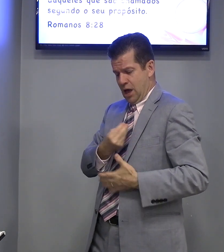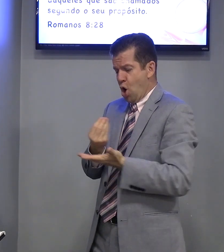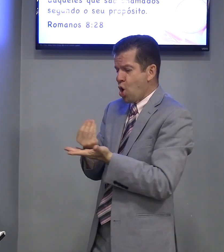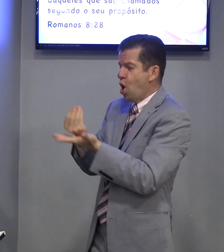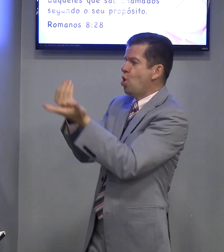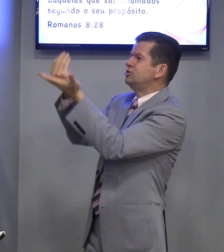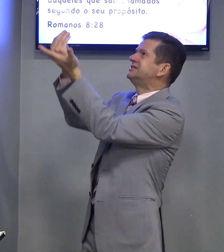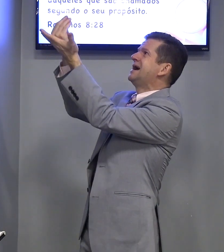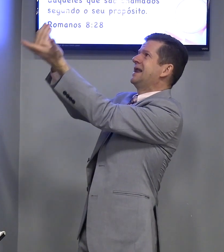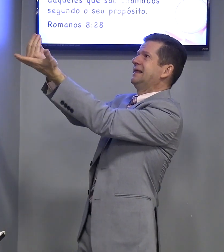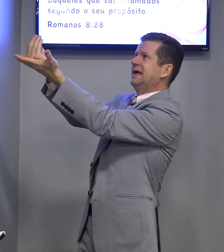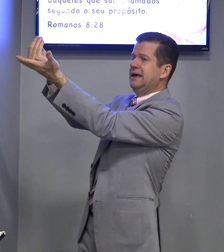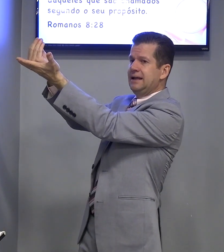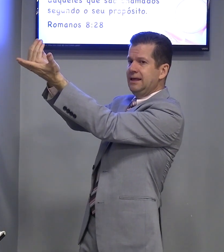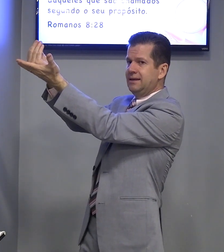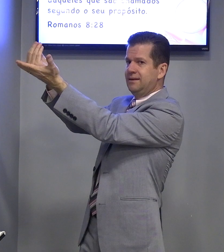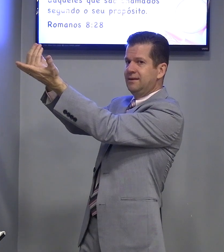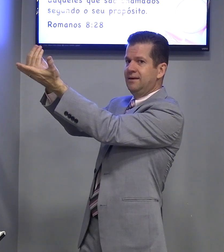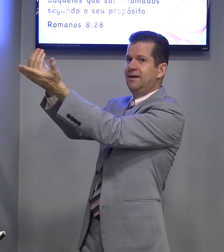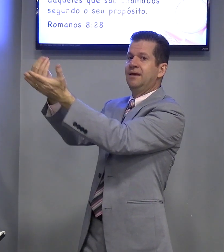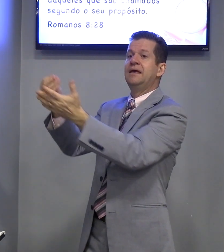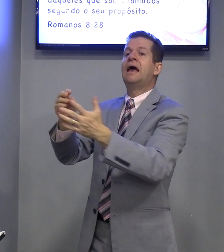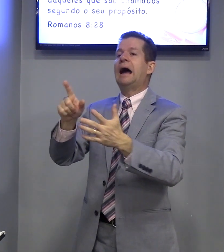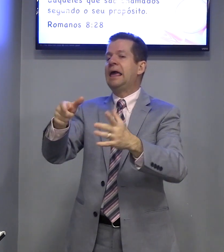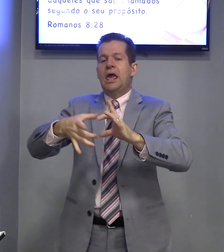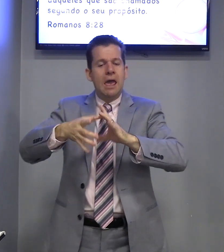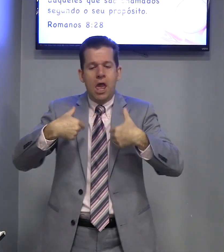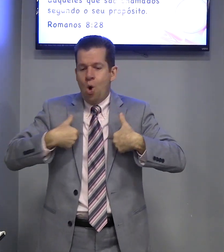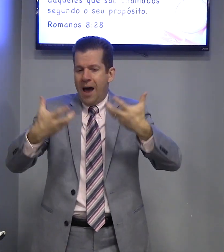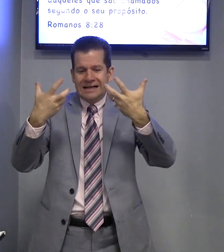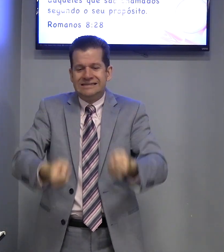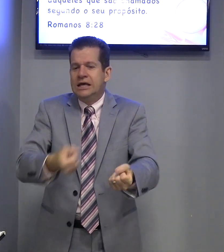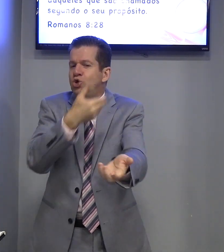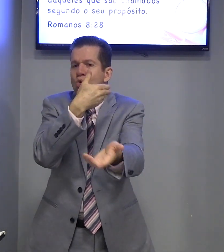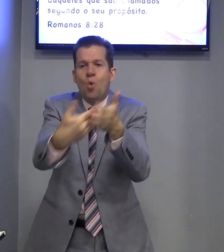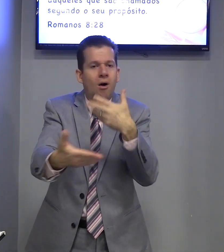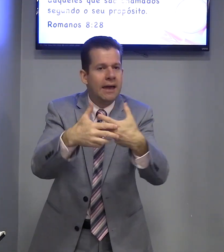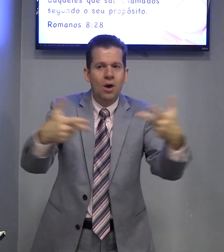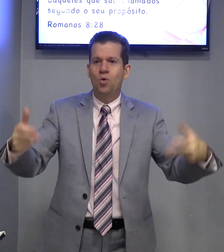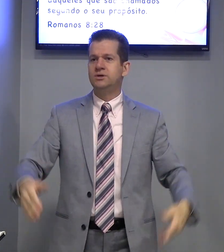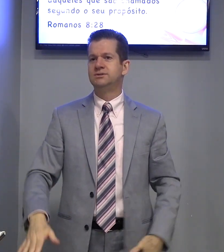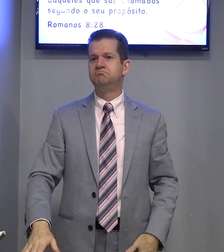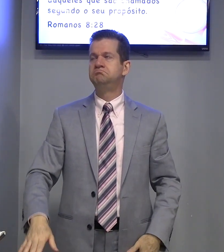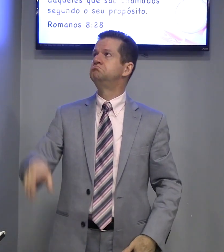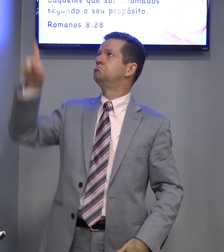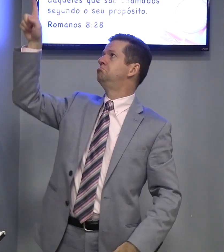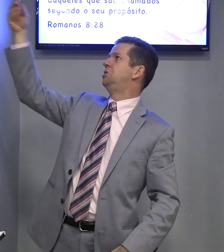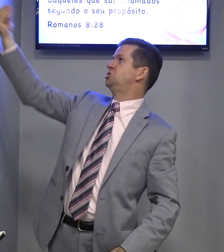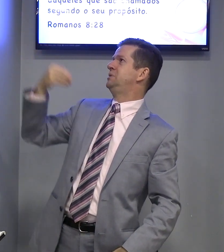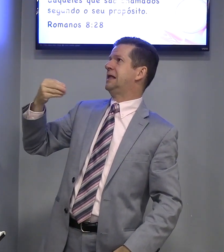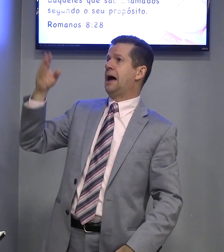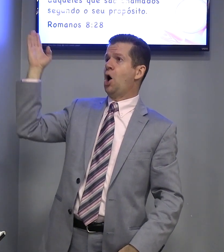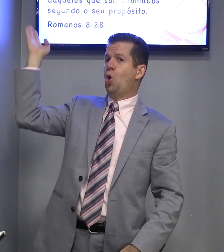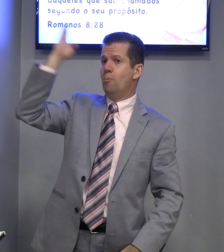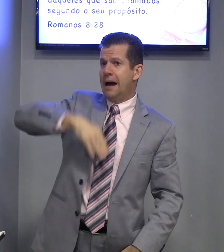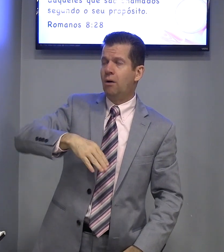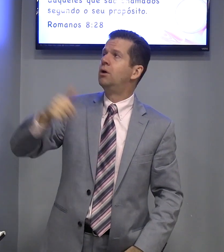consagrada a ele. Aí, eu aceito qualquer coisa. Deus me dá o mal?